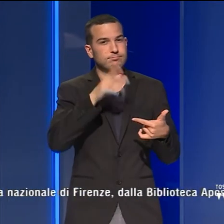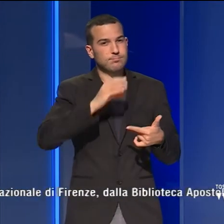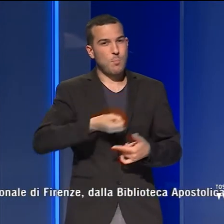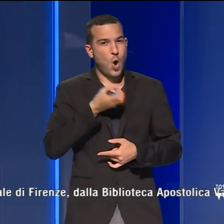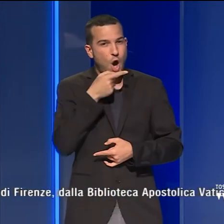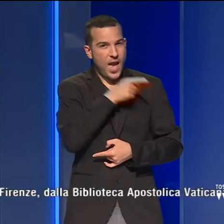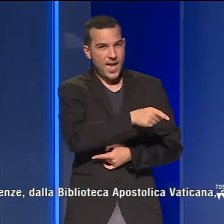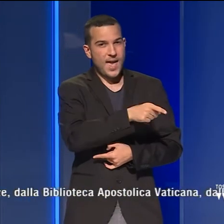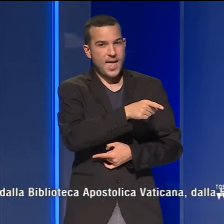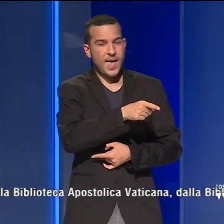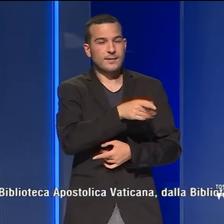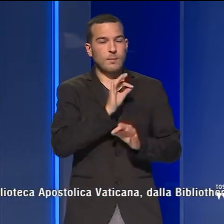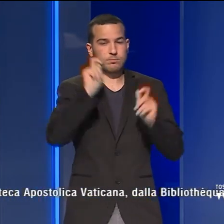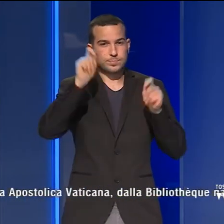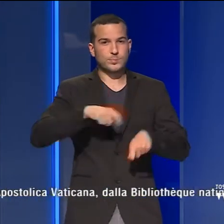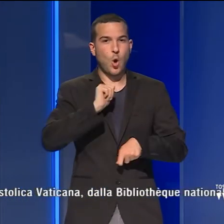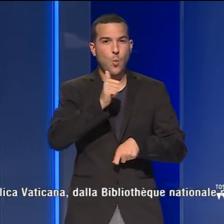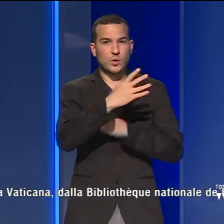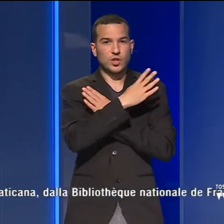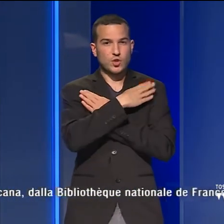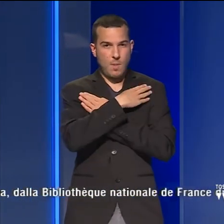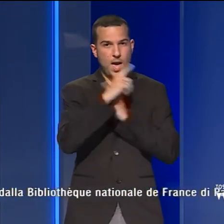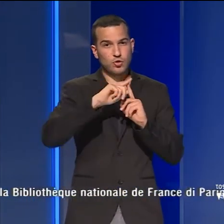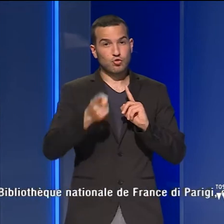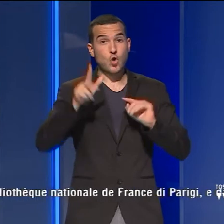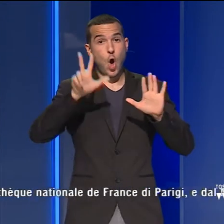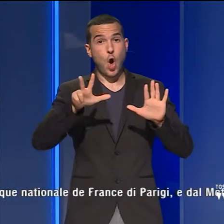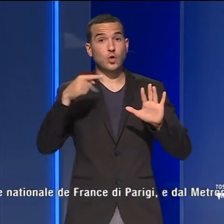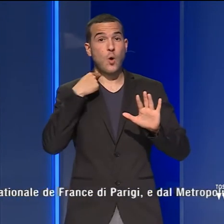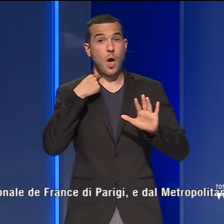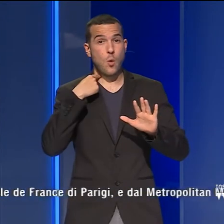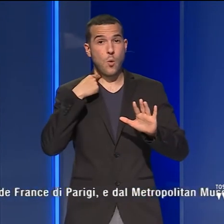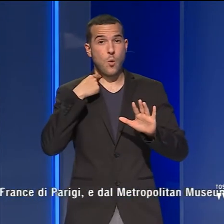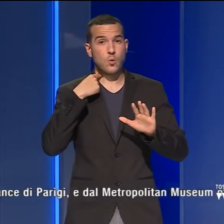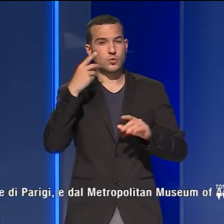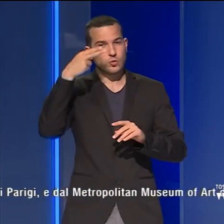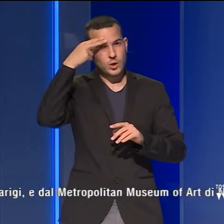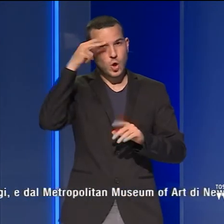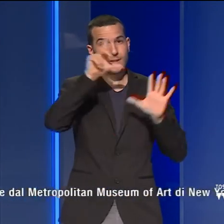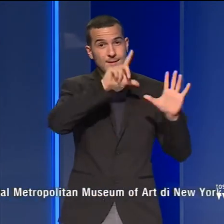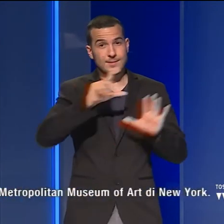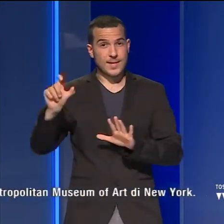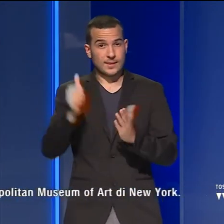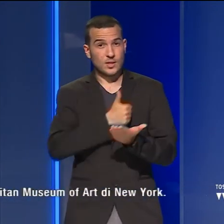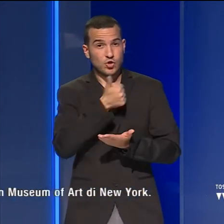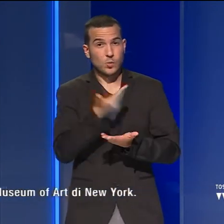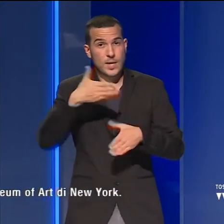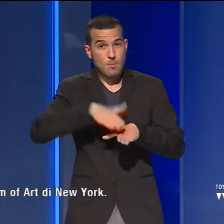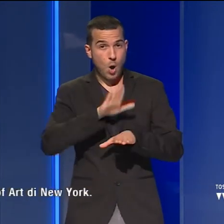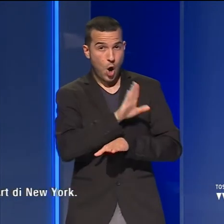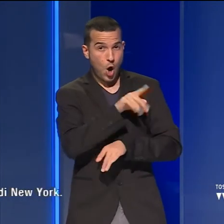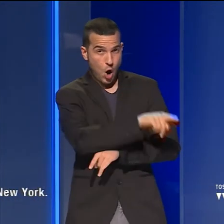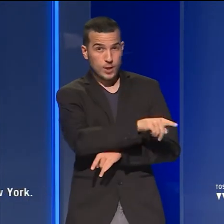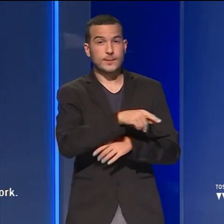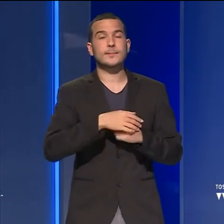11 maggio all'8 agosto per i 700 anni dalla morte. L